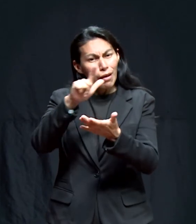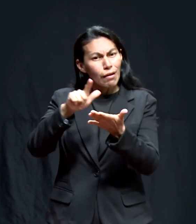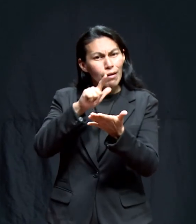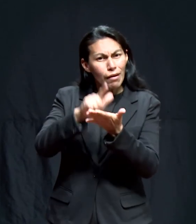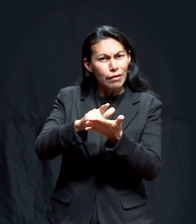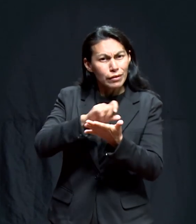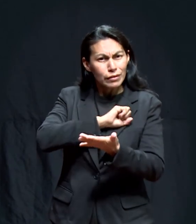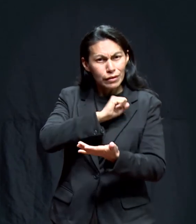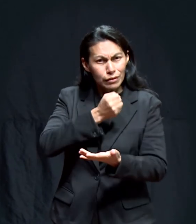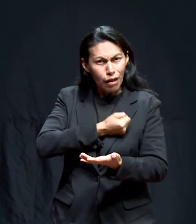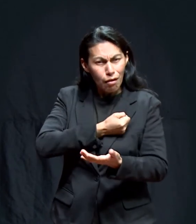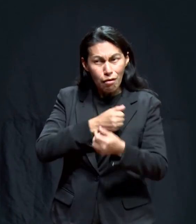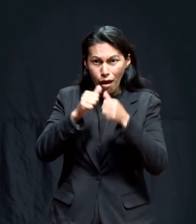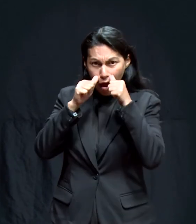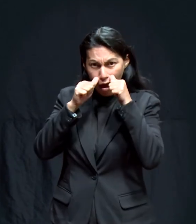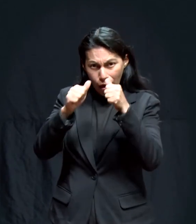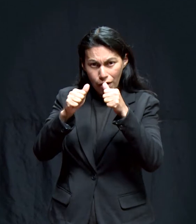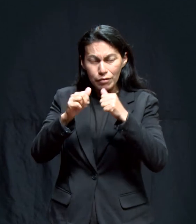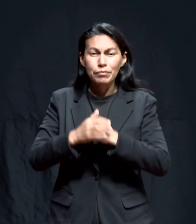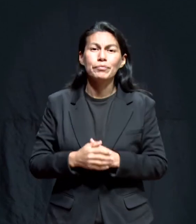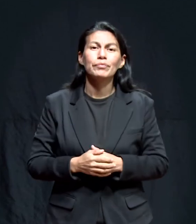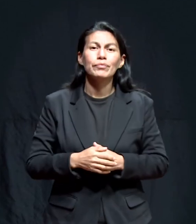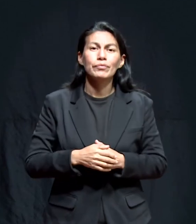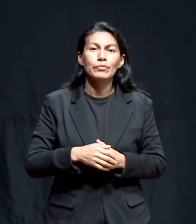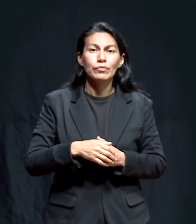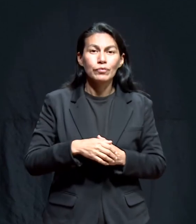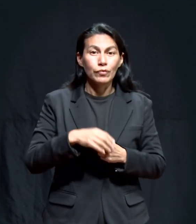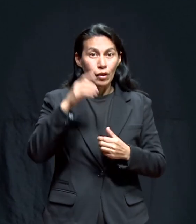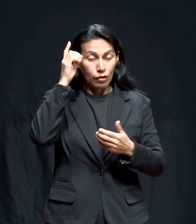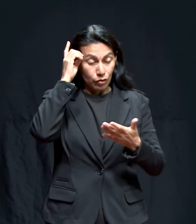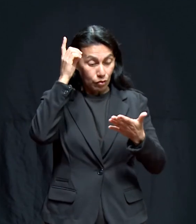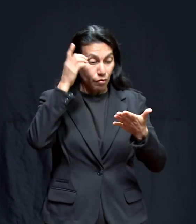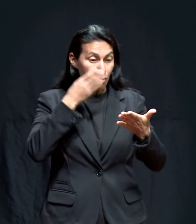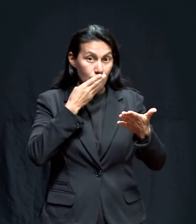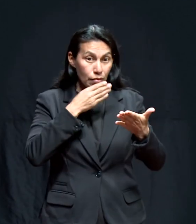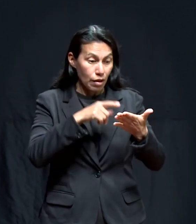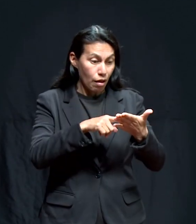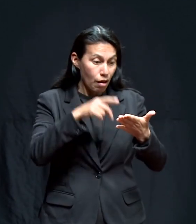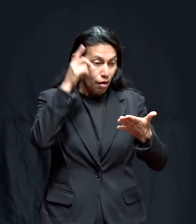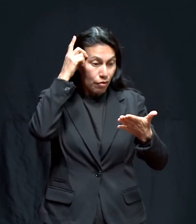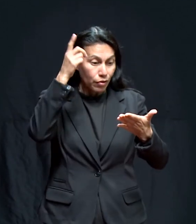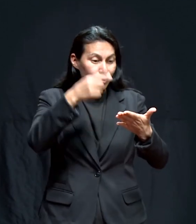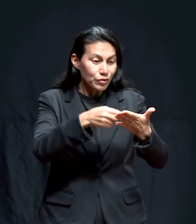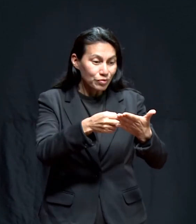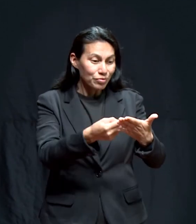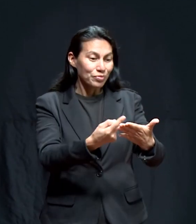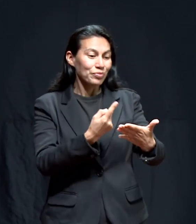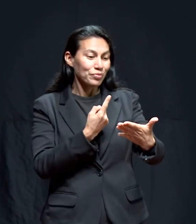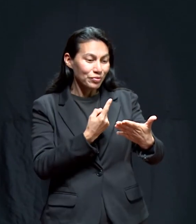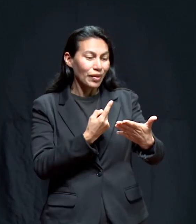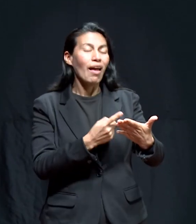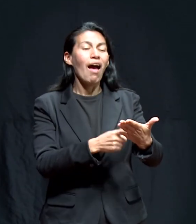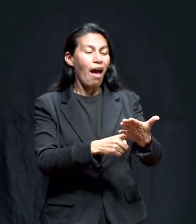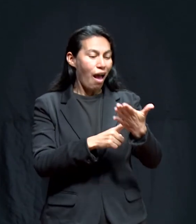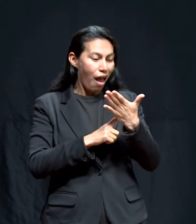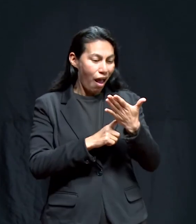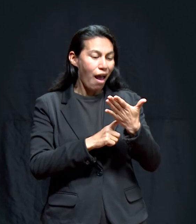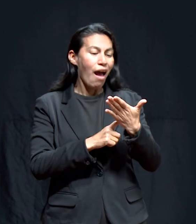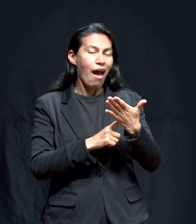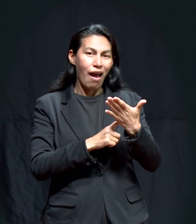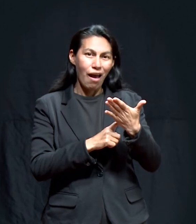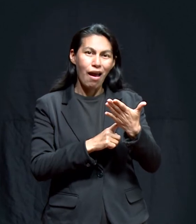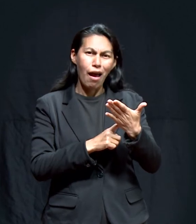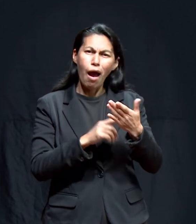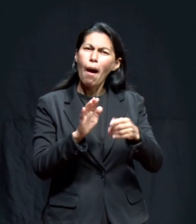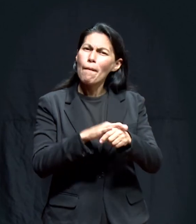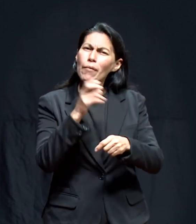Dios se revela a través de su palabra. Por eso es tan importante meditar y reflexionar en esa